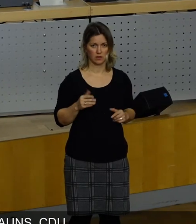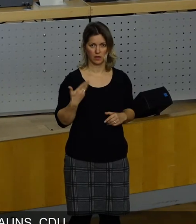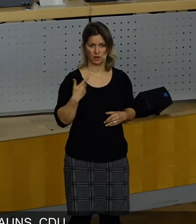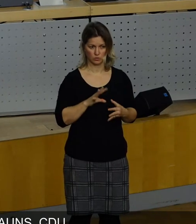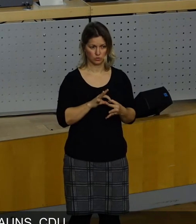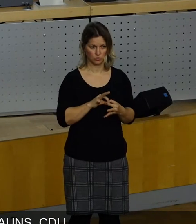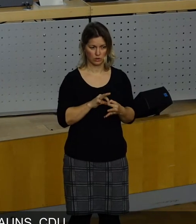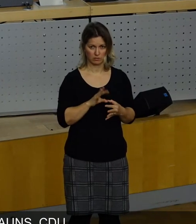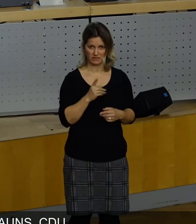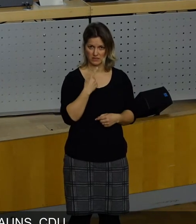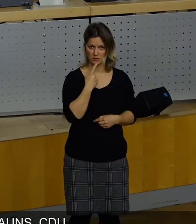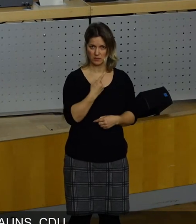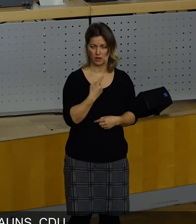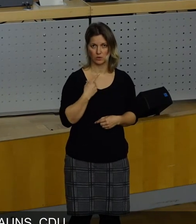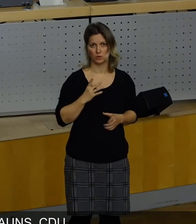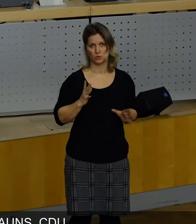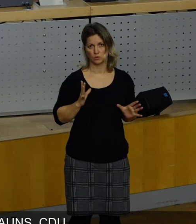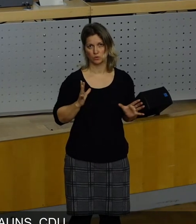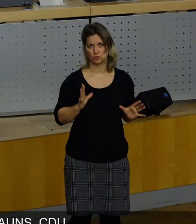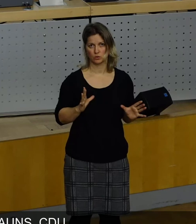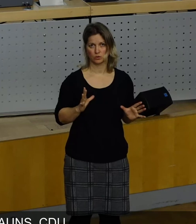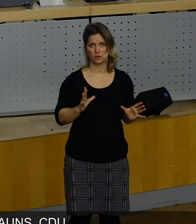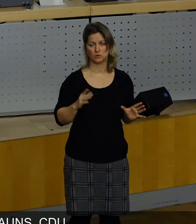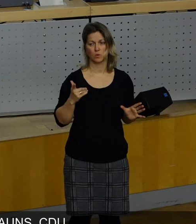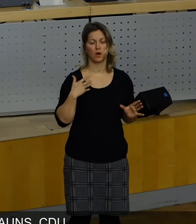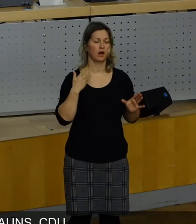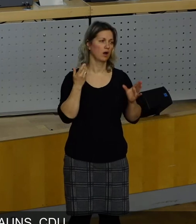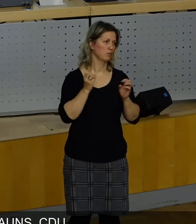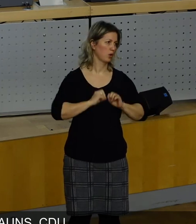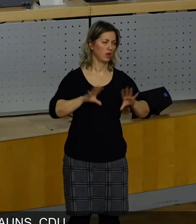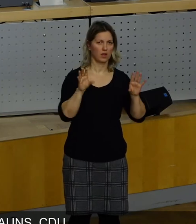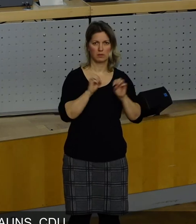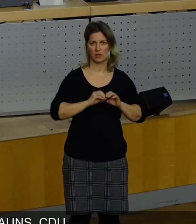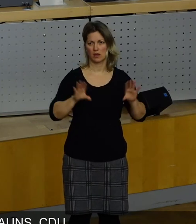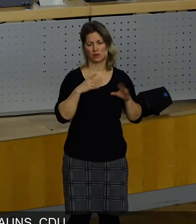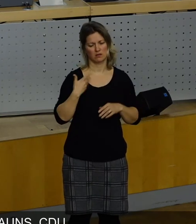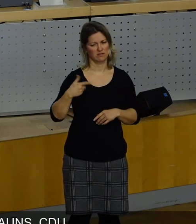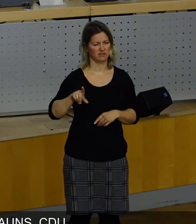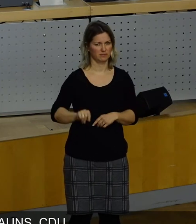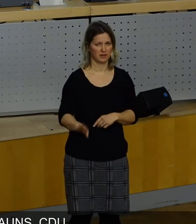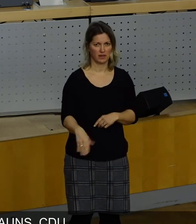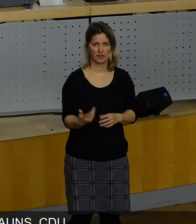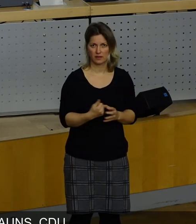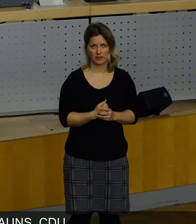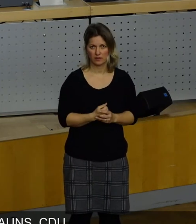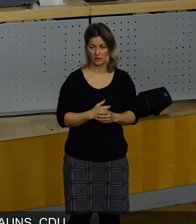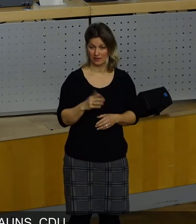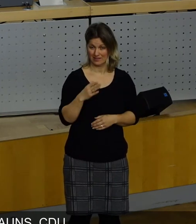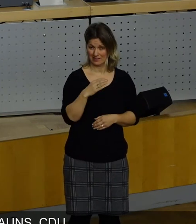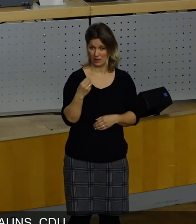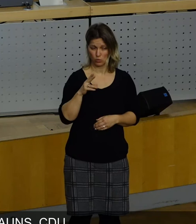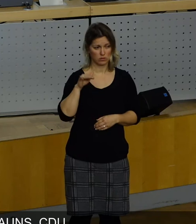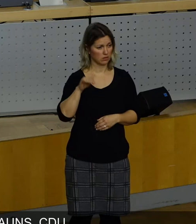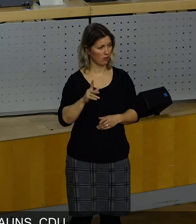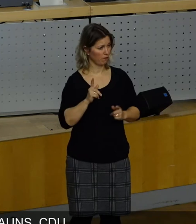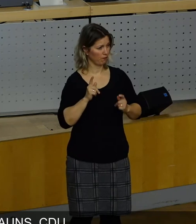hier äußern. Natürlich ist das, und das ist billige Polemik, die Sie hier abgelassen haben, wenn die CDU da einen Vorschlag